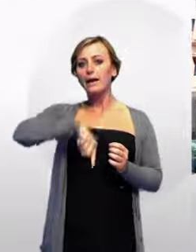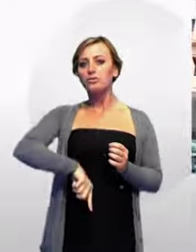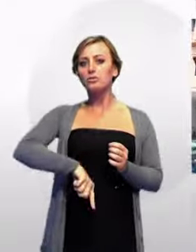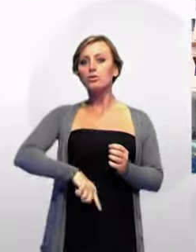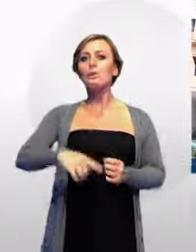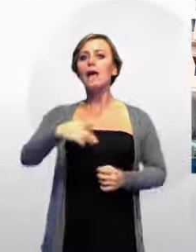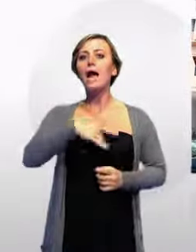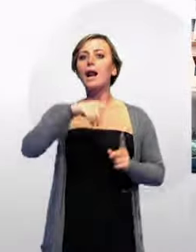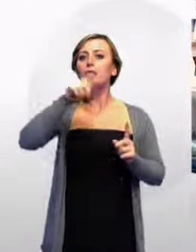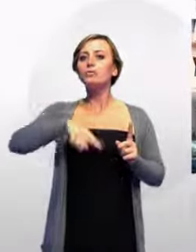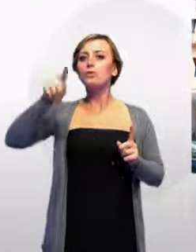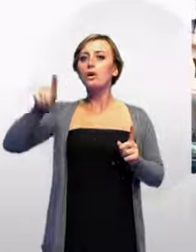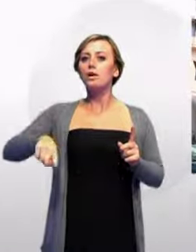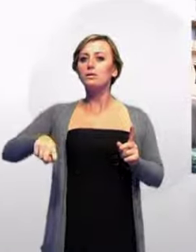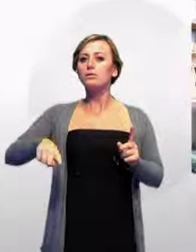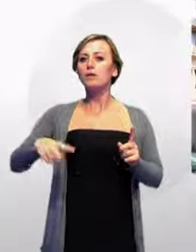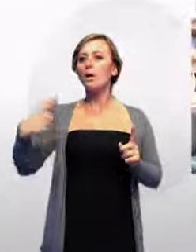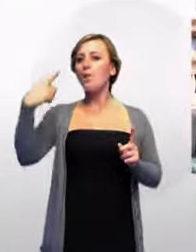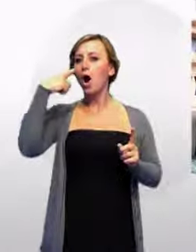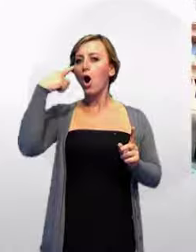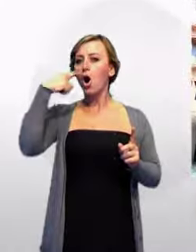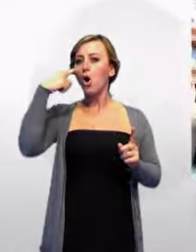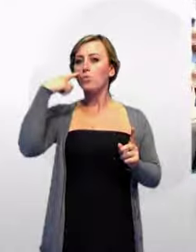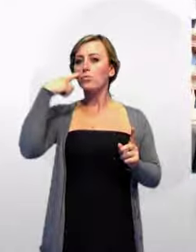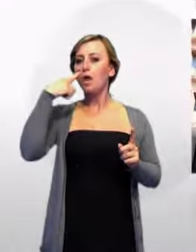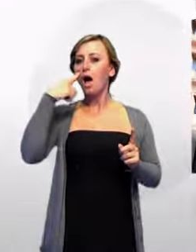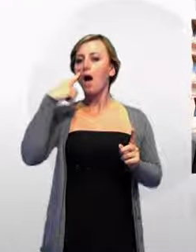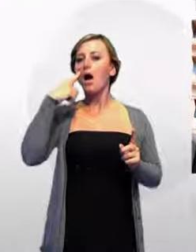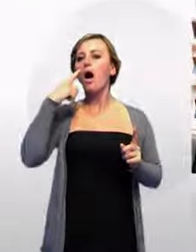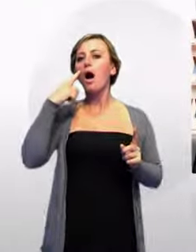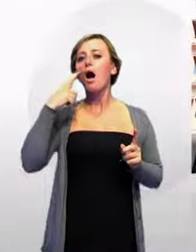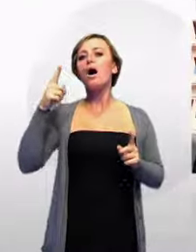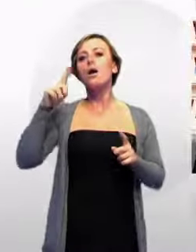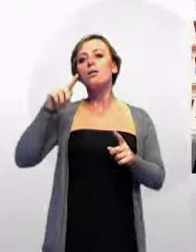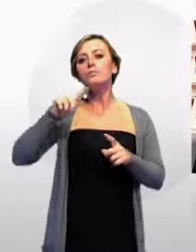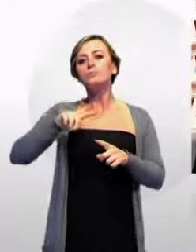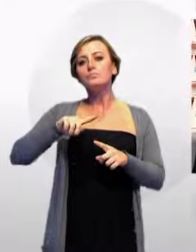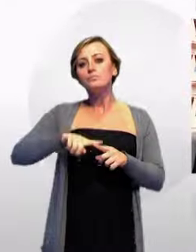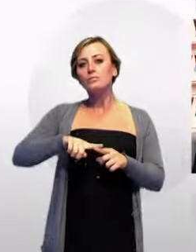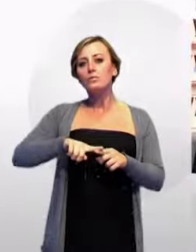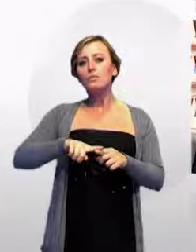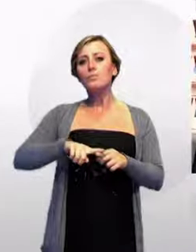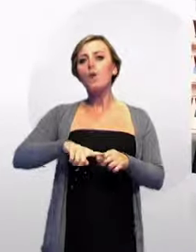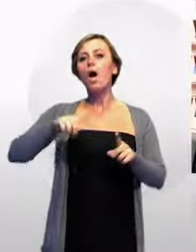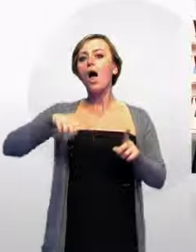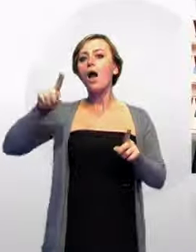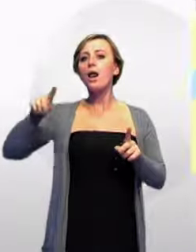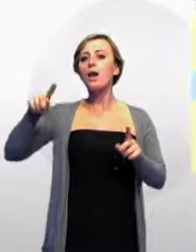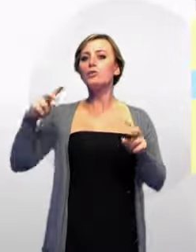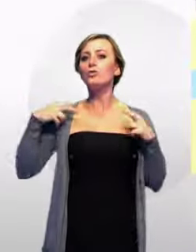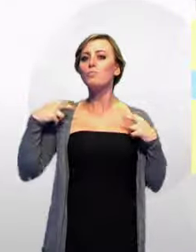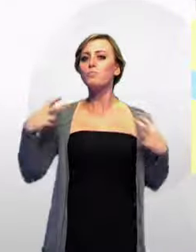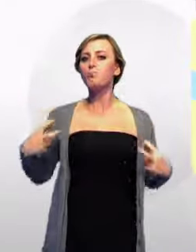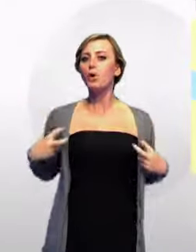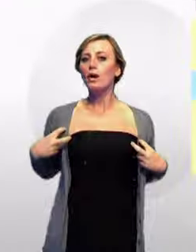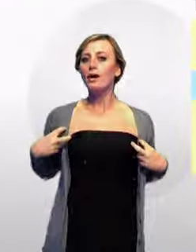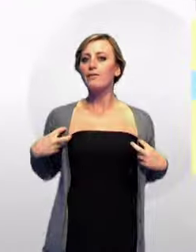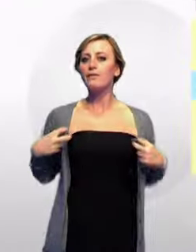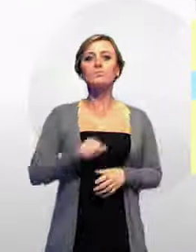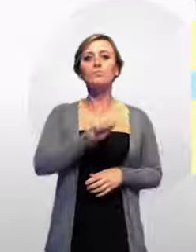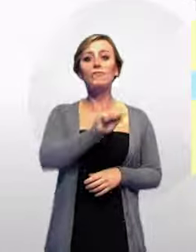Asle valuteranno, secondo le liste d'attesa in loro possesso, le priorità su cui intervenire in maniera più urgente.